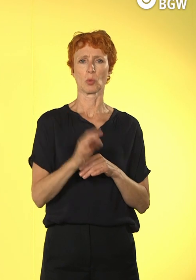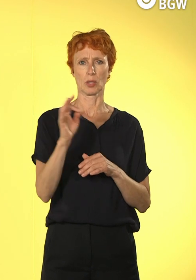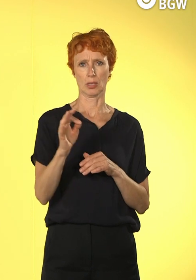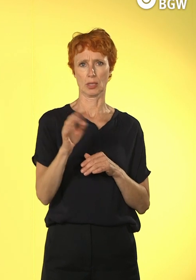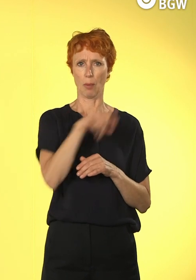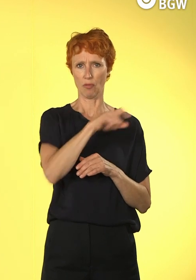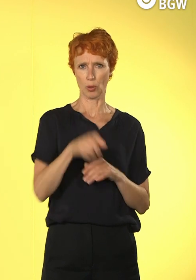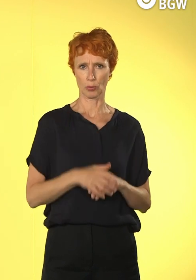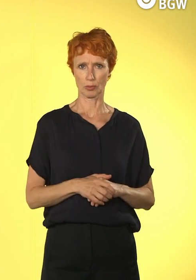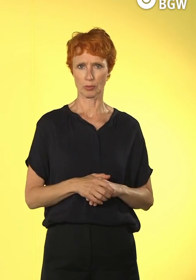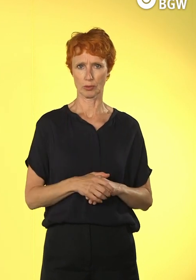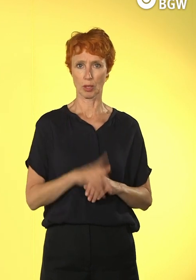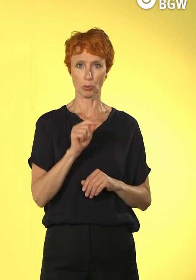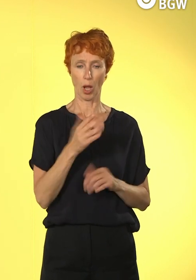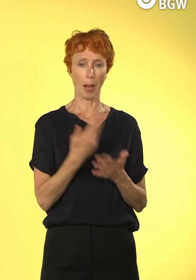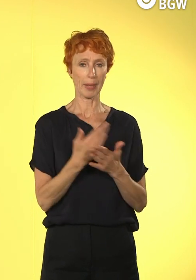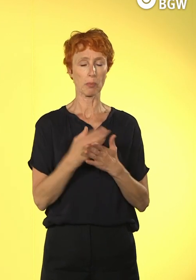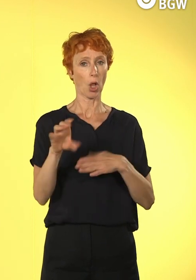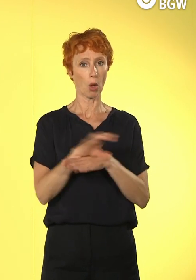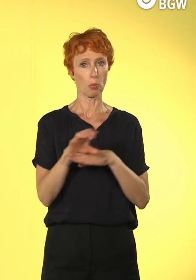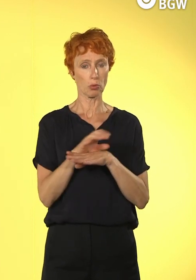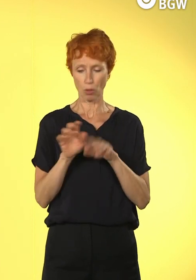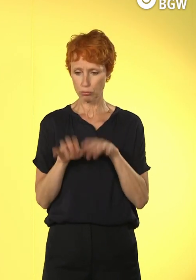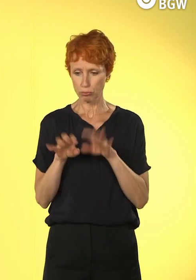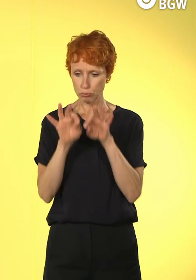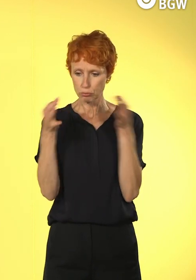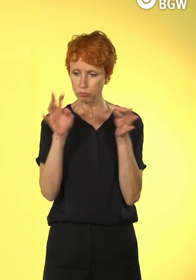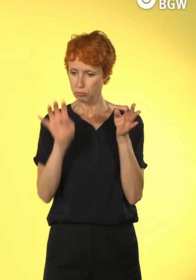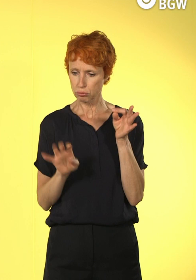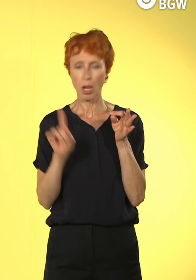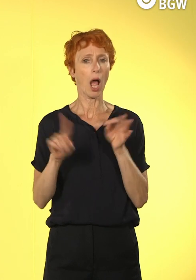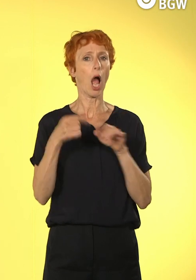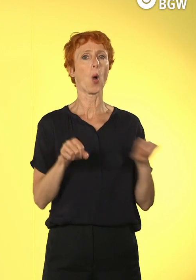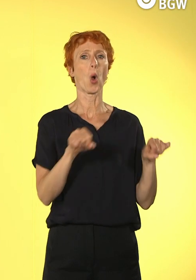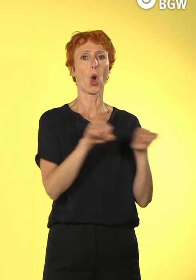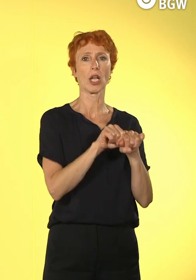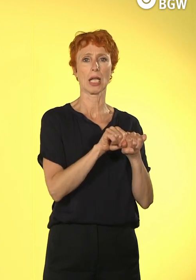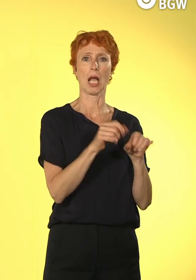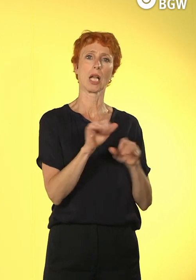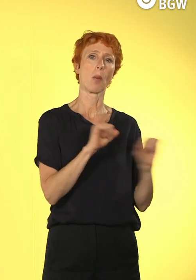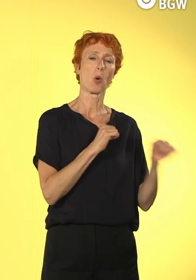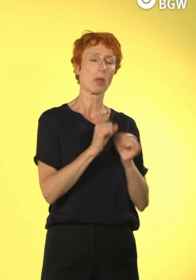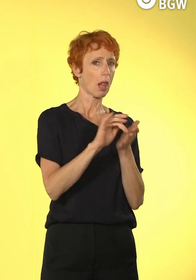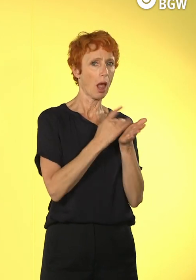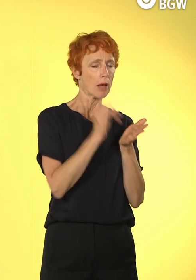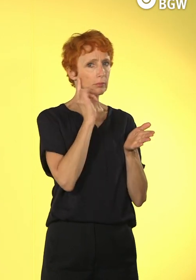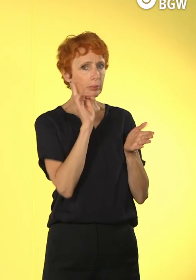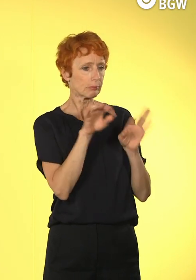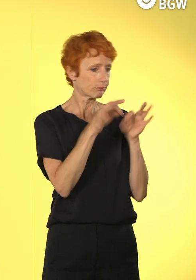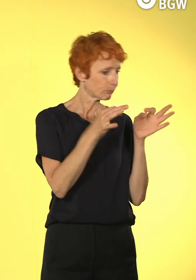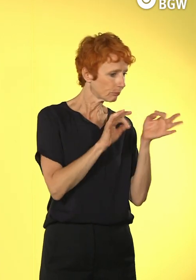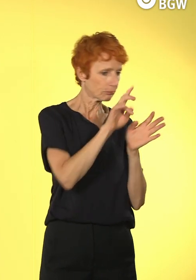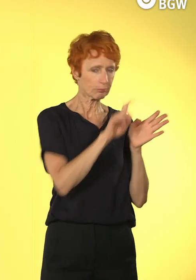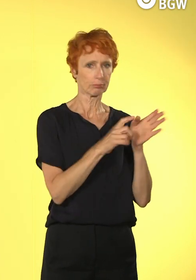Personen, die das dann nicht am Desktop-PC machen, sondern online, sondern mit mobilen Geräten, der Anteil steigt natürlich auch. Das sind alles so